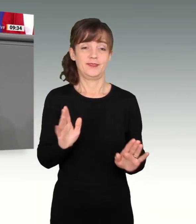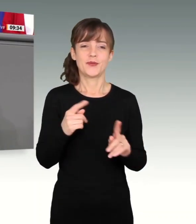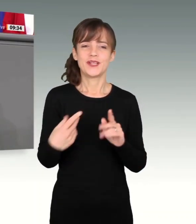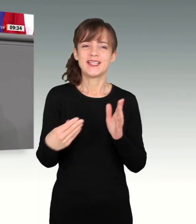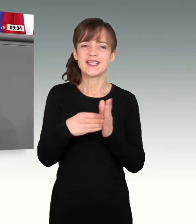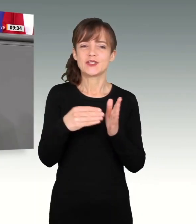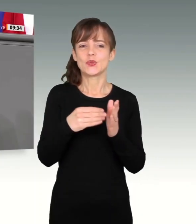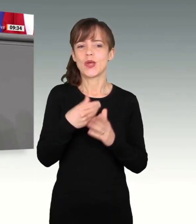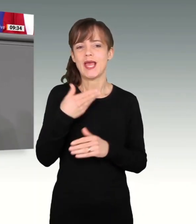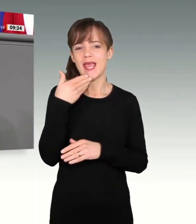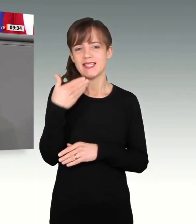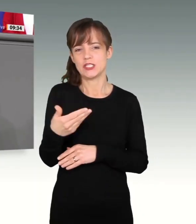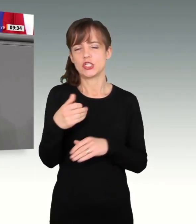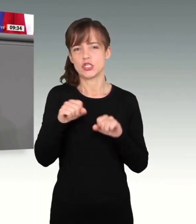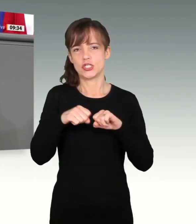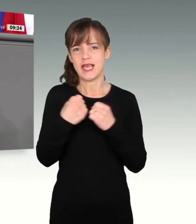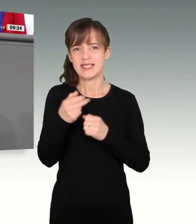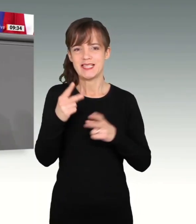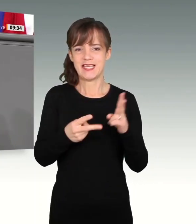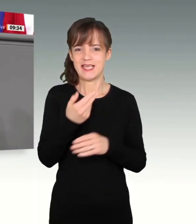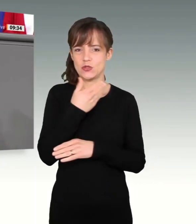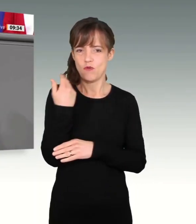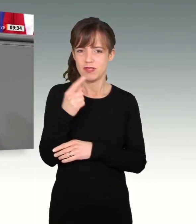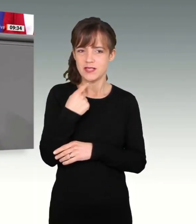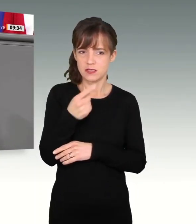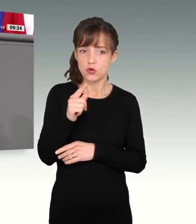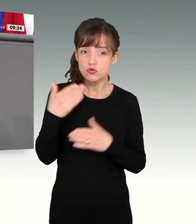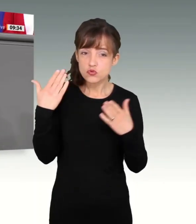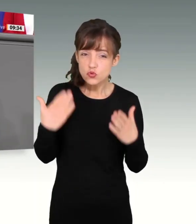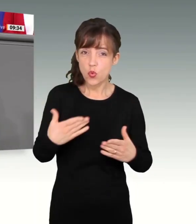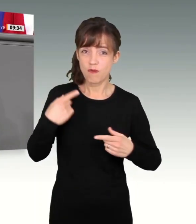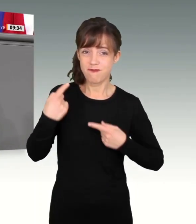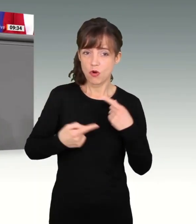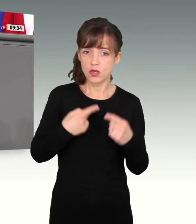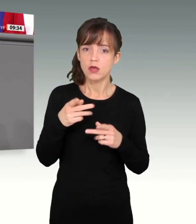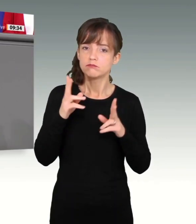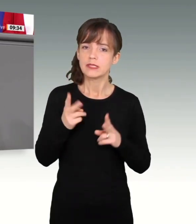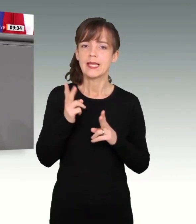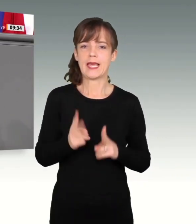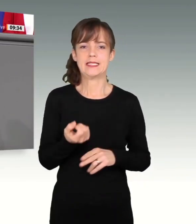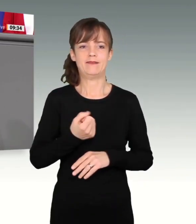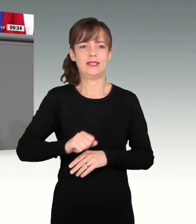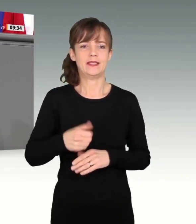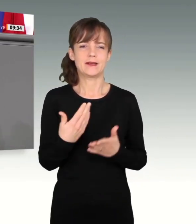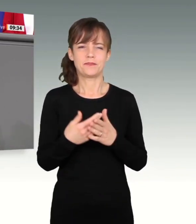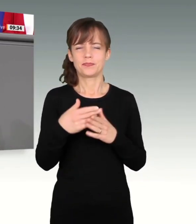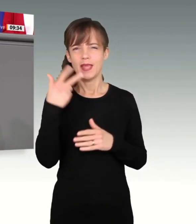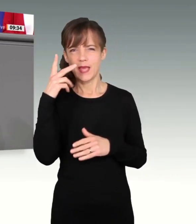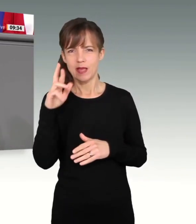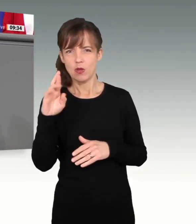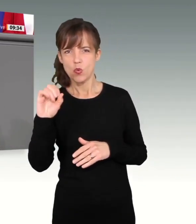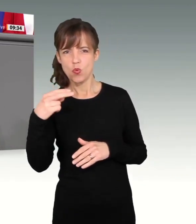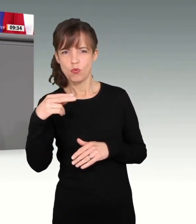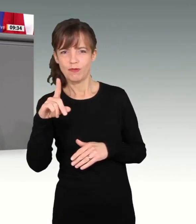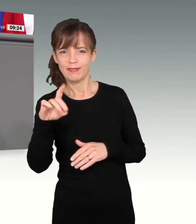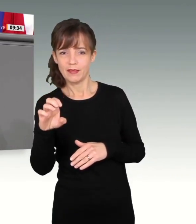eben ein sehr ähnliches Vorgang der Hessischen Landesregierung für rechtswidrig erklärt. Herr Rohde, Sie haben sehr selektiv zitiert. Das Urteil des Hessischen Gerichtshofs ist viel